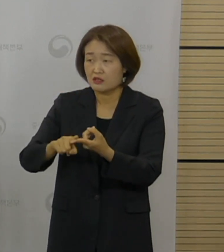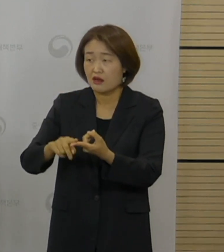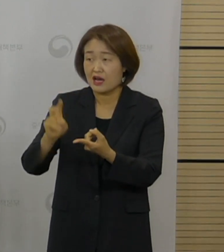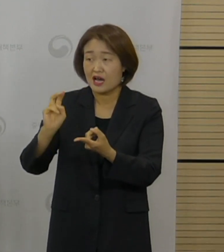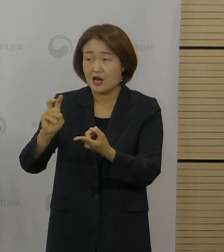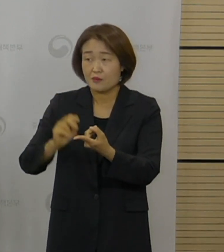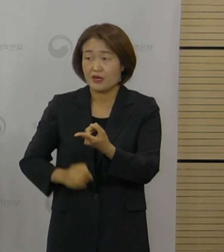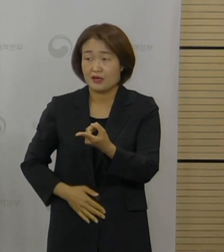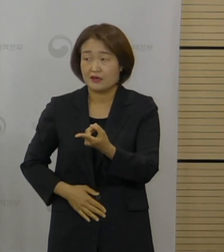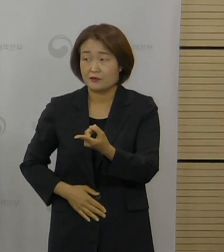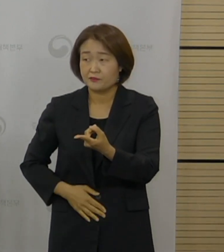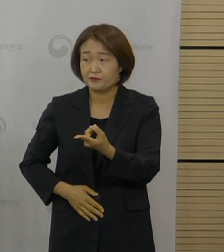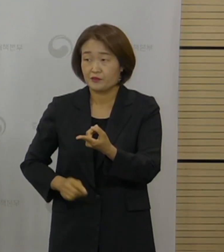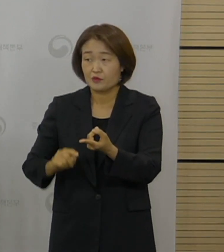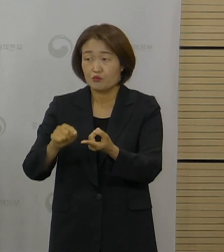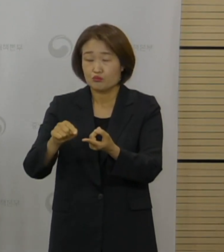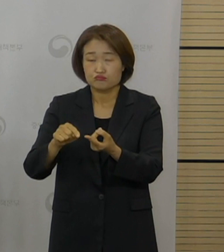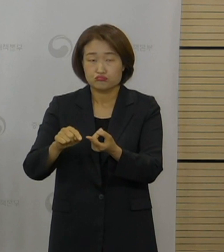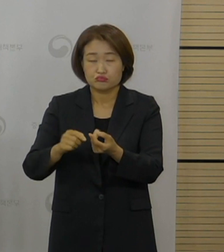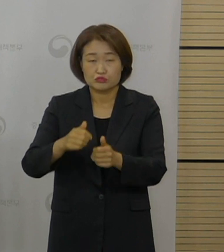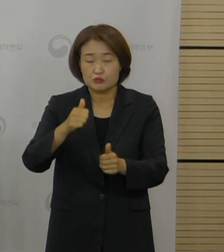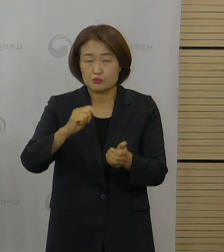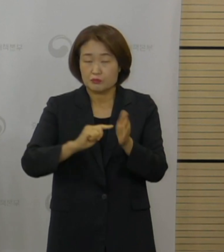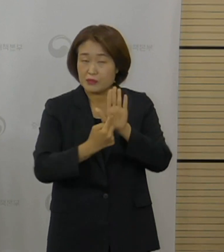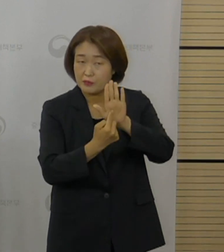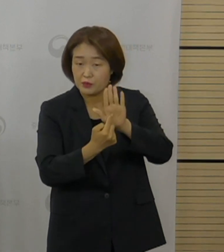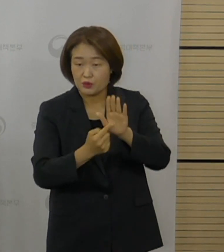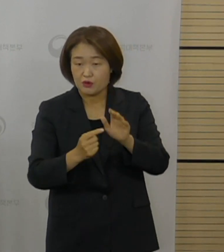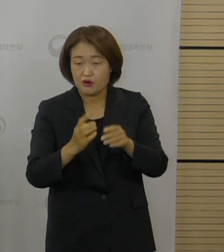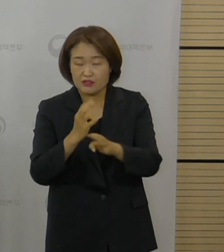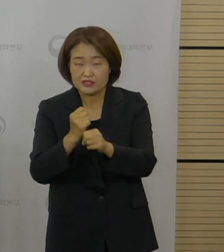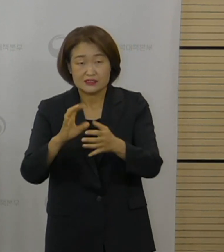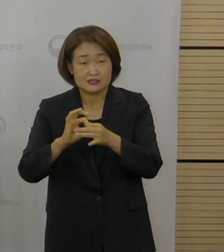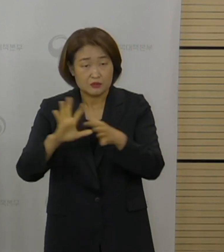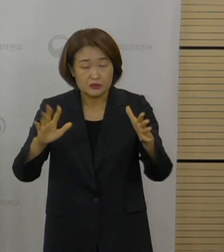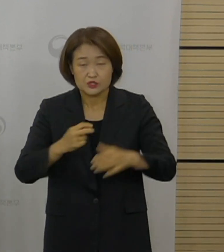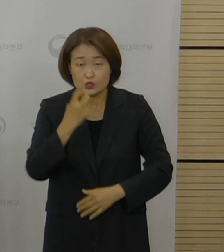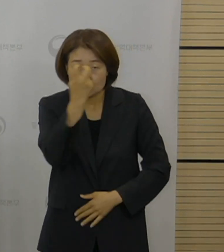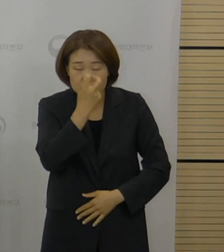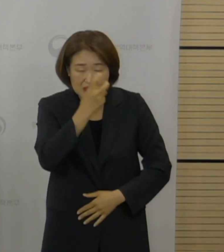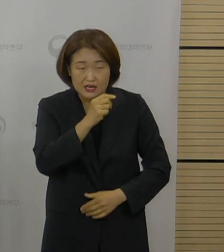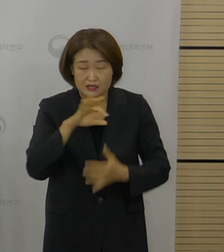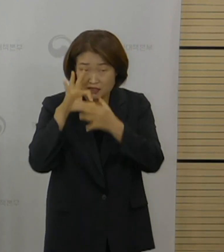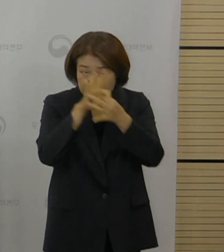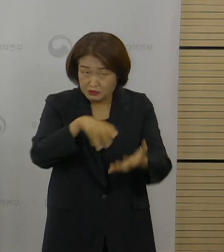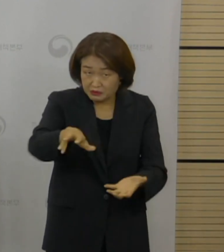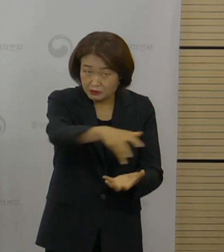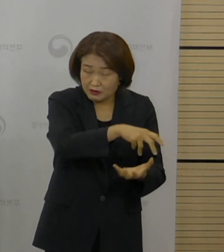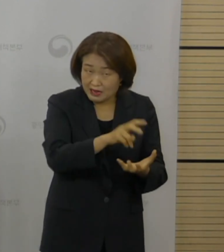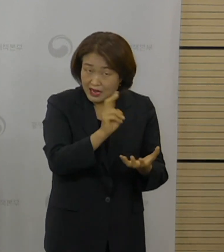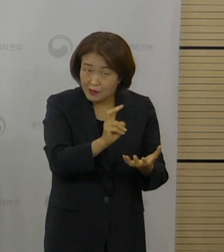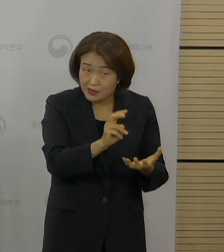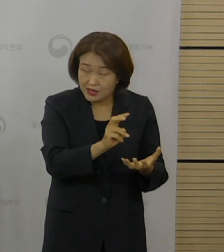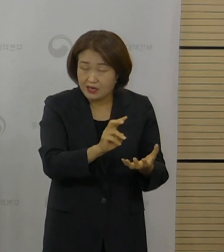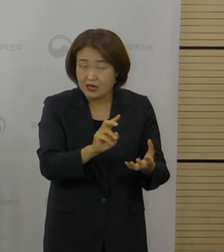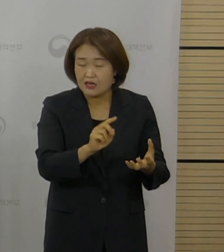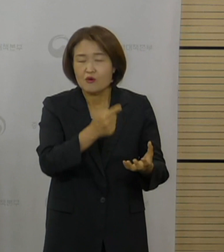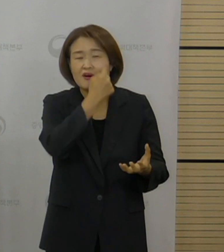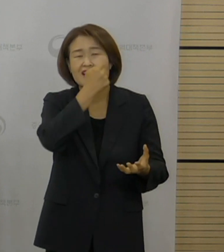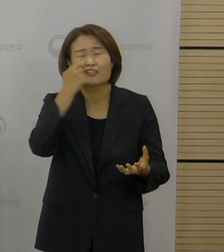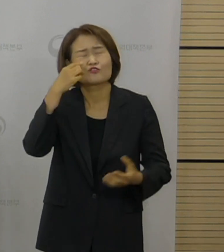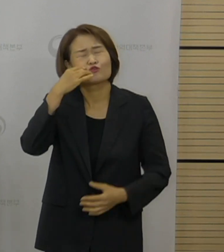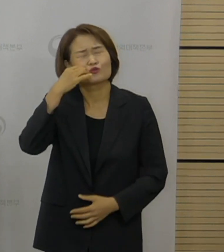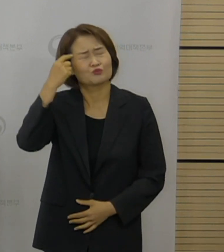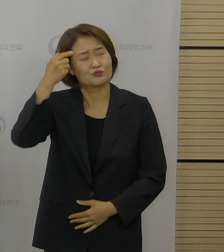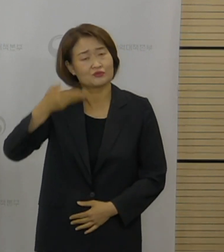발표 일정과 상관없이 다음 주 수요일까지 조사 여부 결과 수압이 이루어지는지 확인해달라고